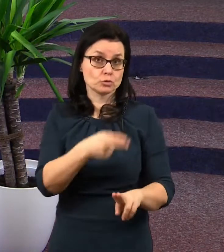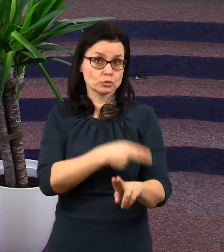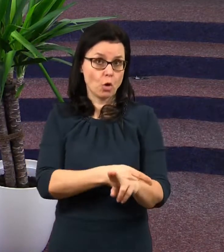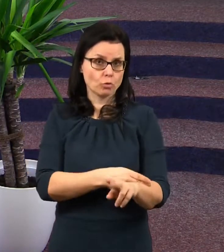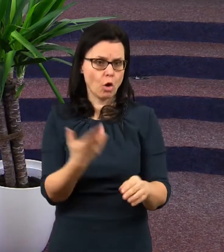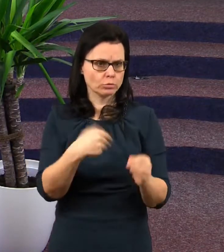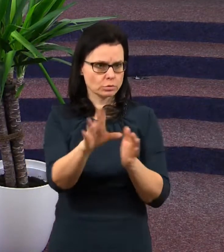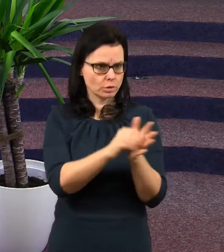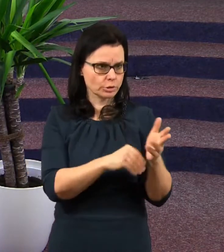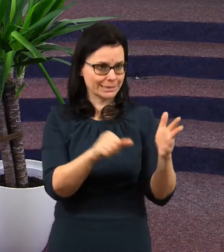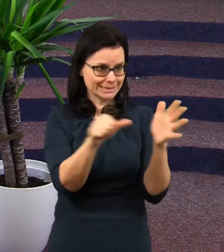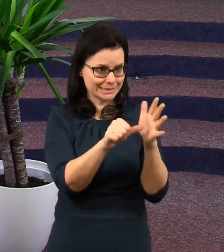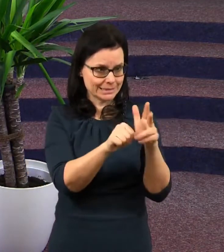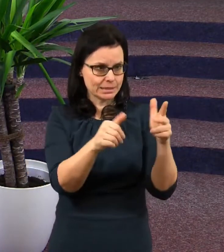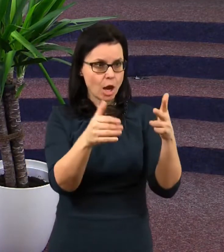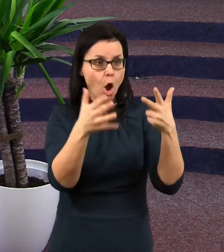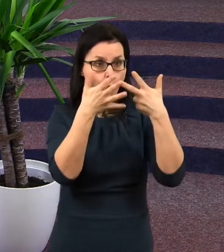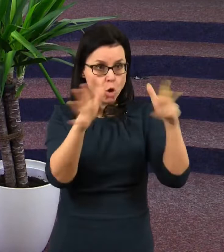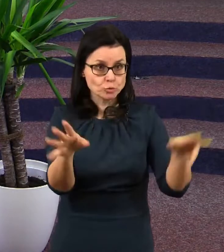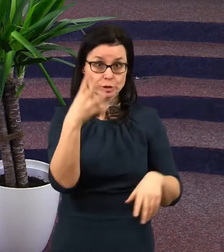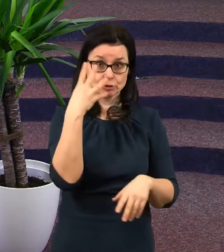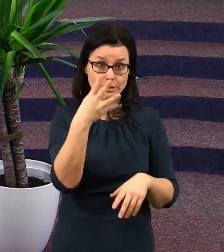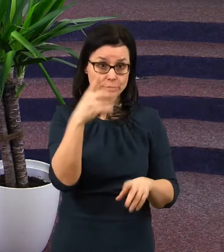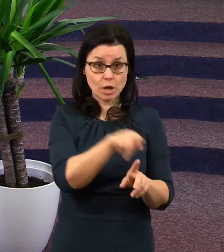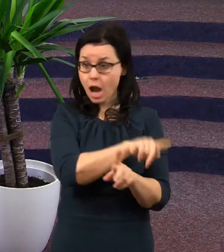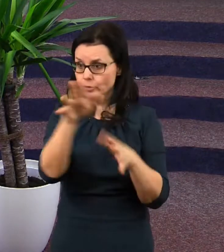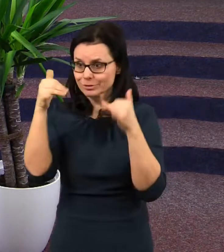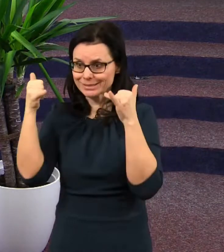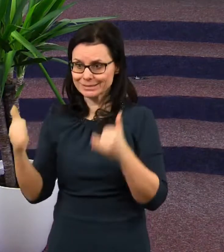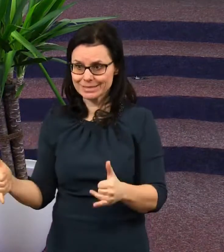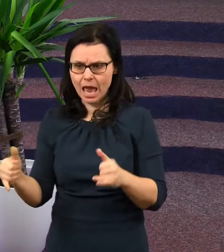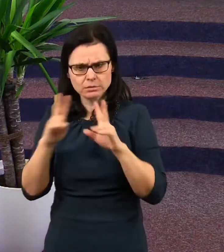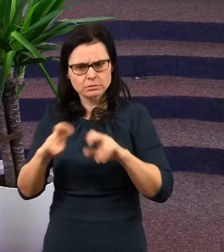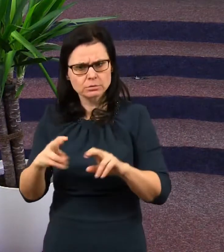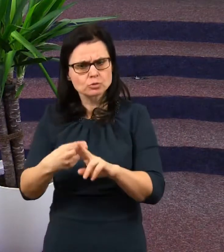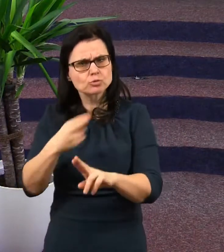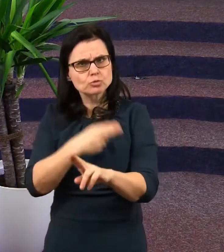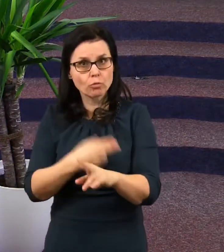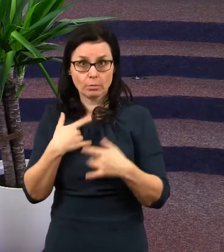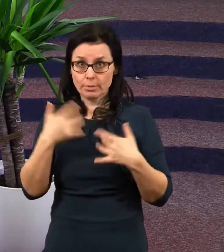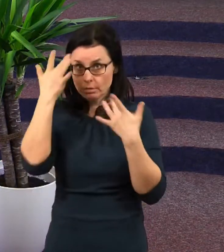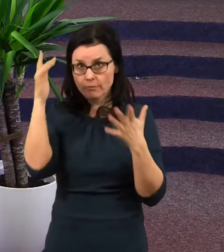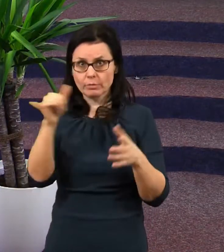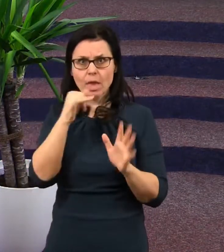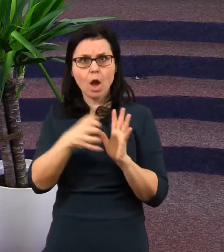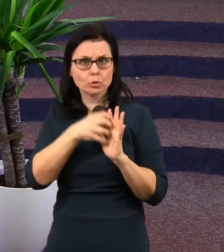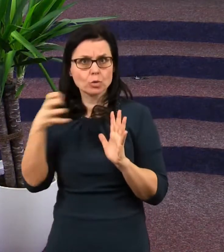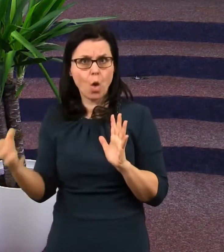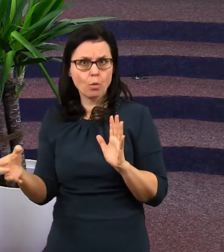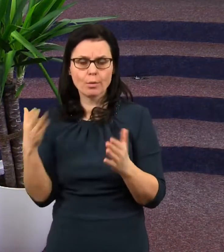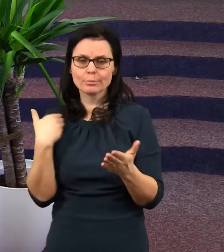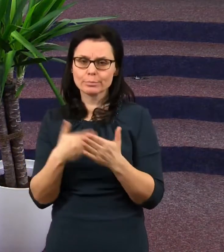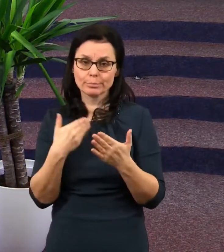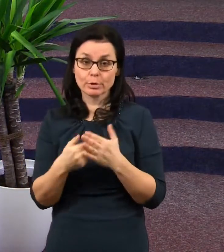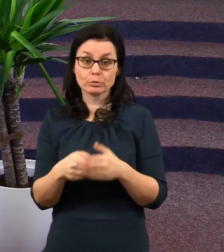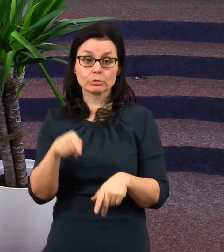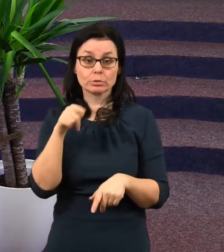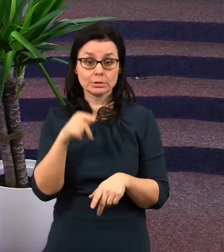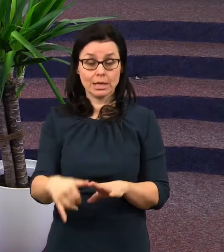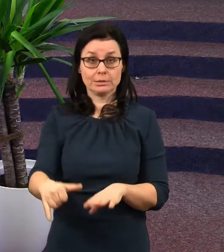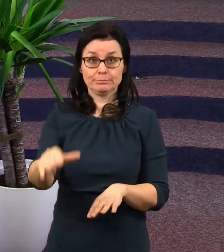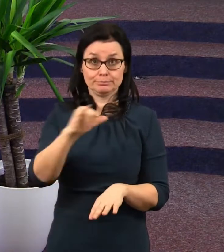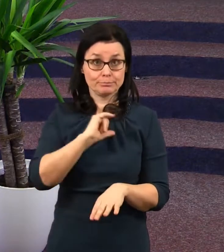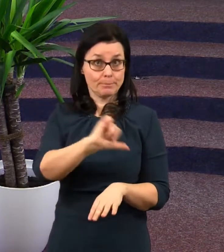probíhá až do dnes. A nevíme, jak dlouho bude trvat. Nicméně i tento soud